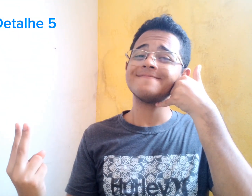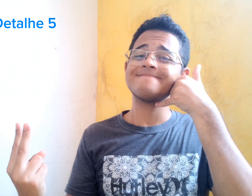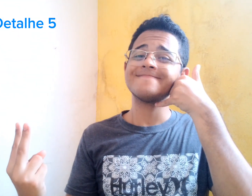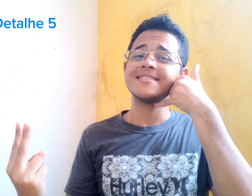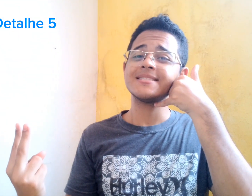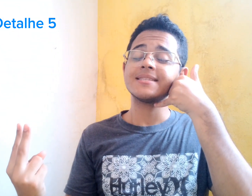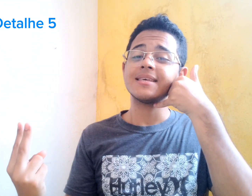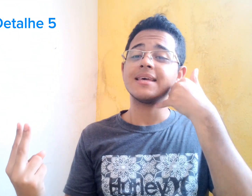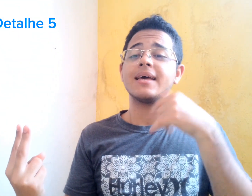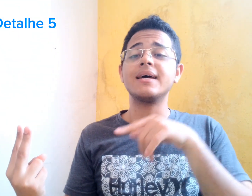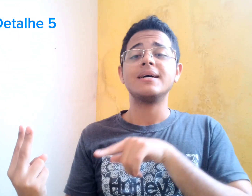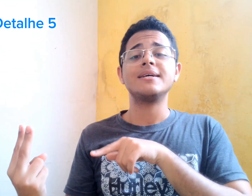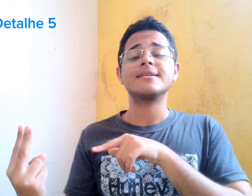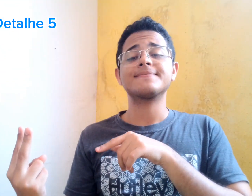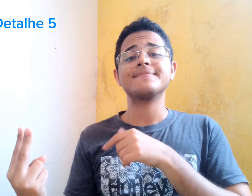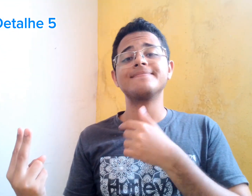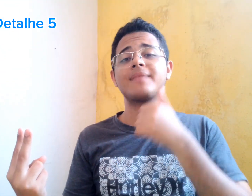Ficou conversando com o tempo.